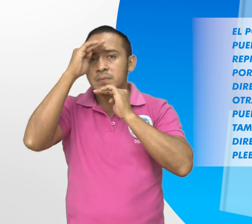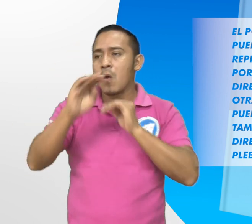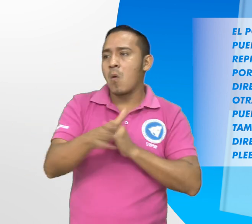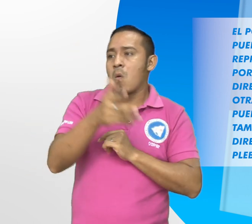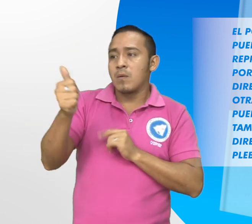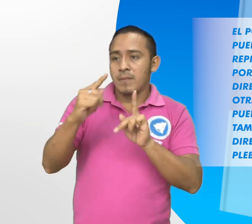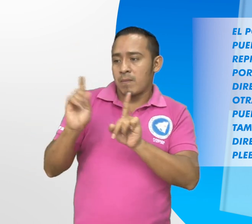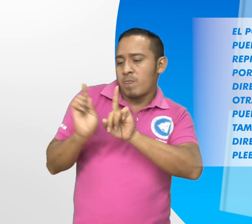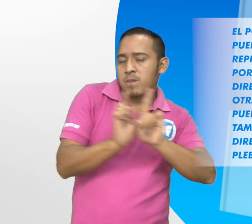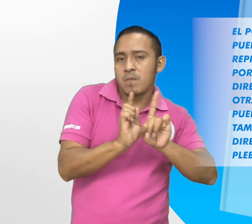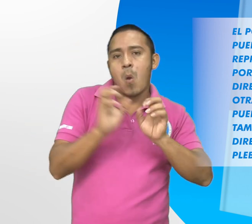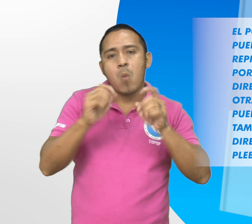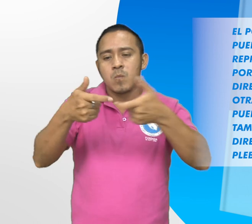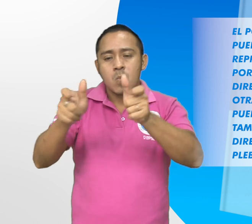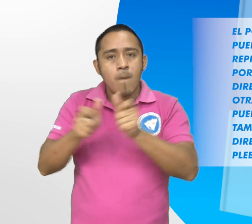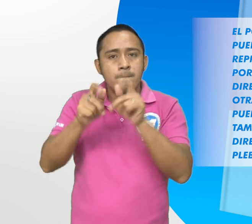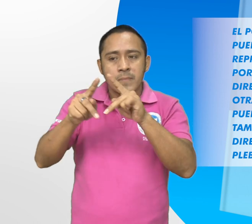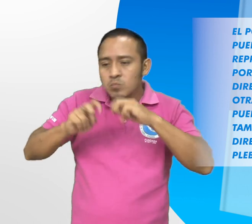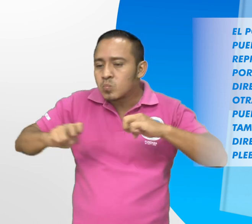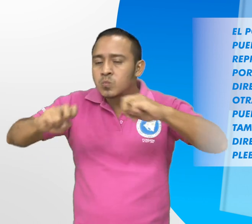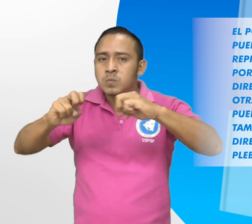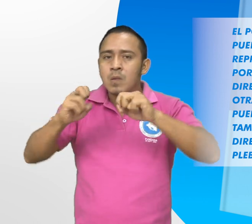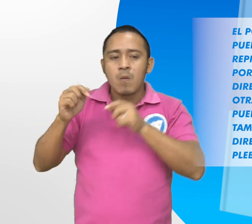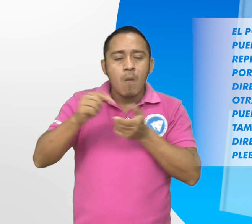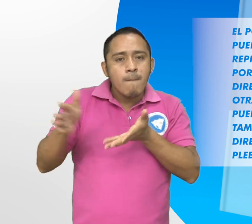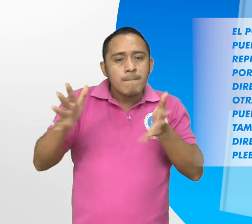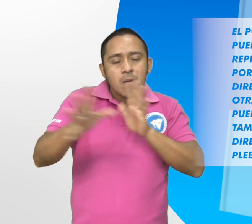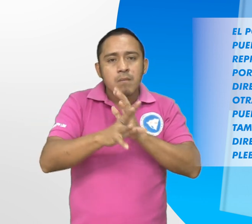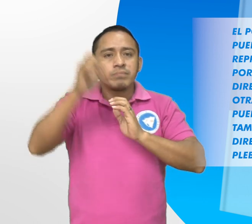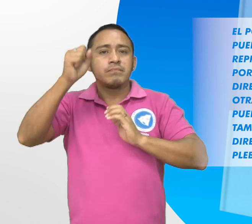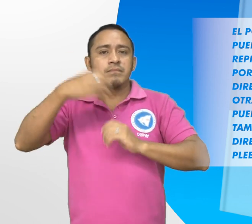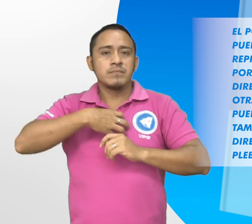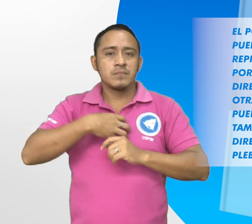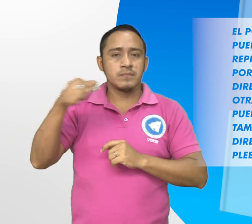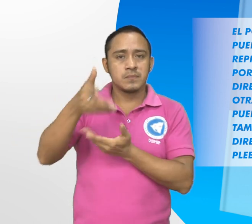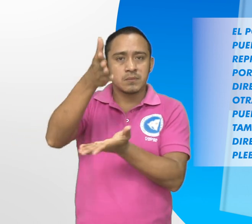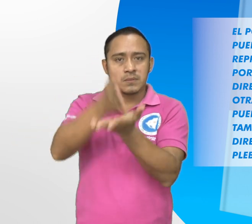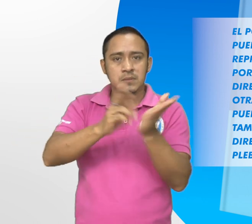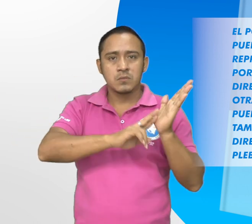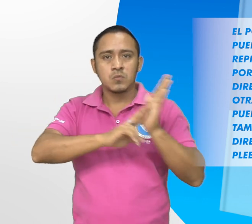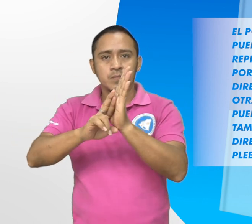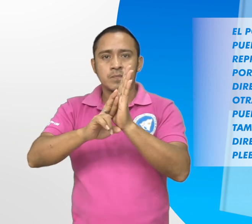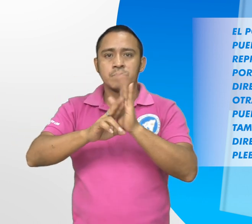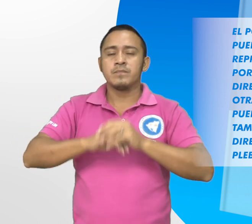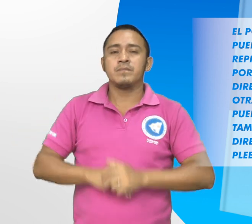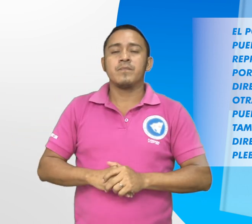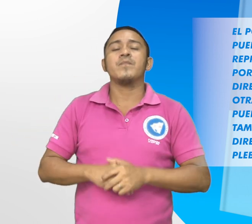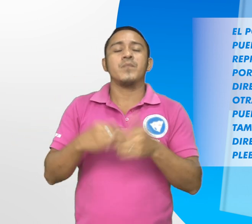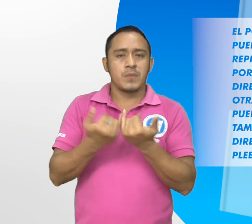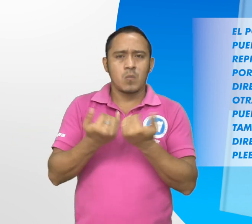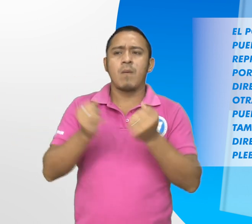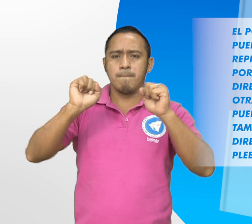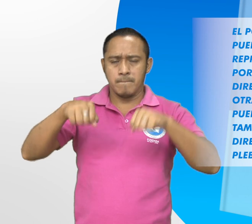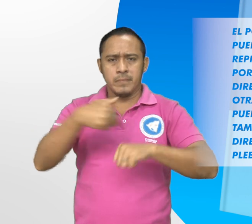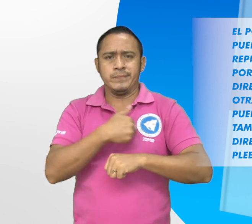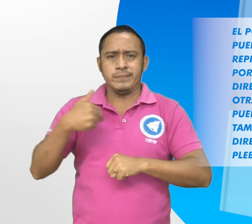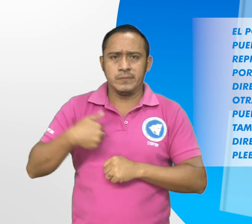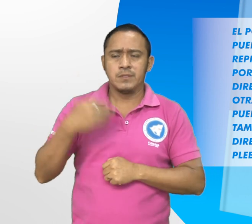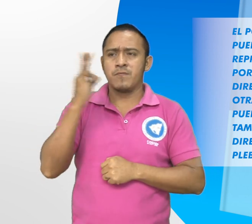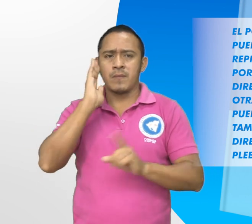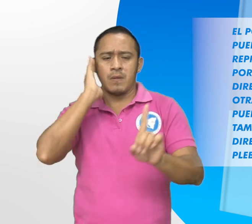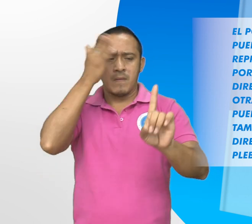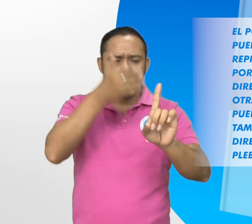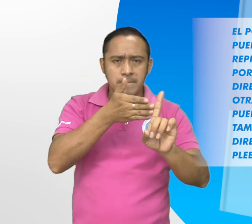igual directo y secreto, sin que ninguna otra persona o reunión de personas pueda arrogarse esta representación.